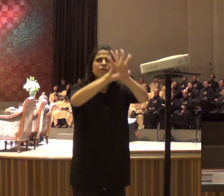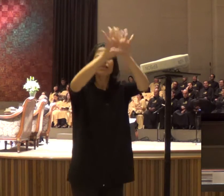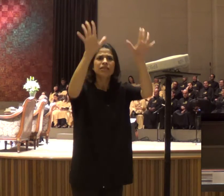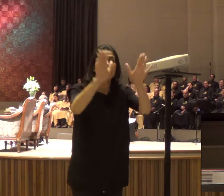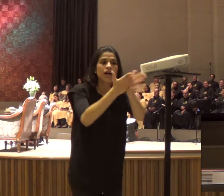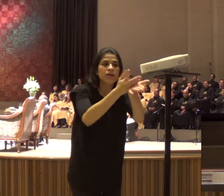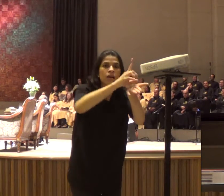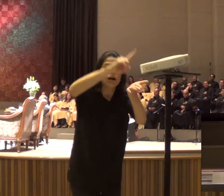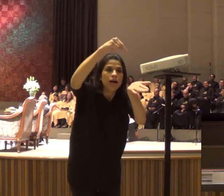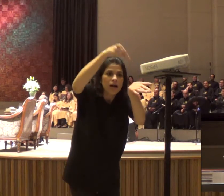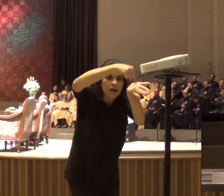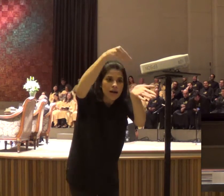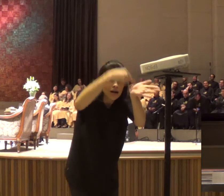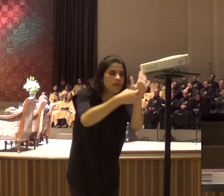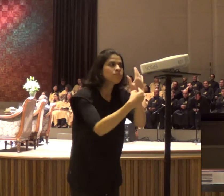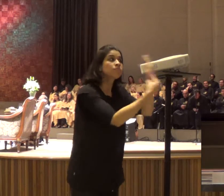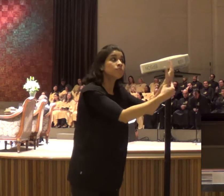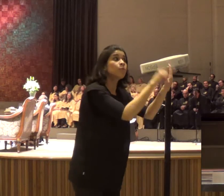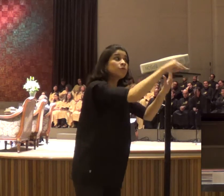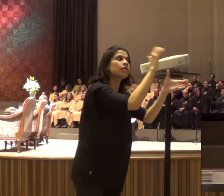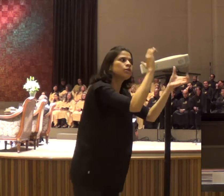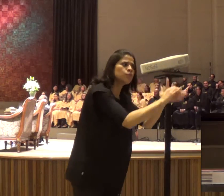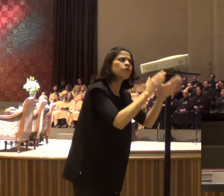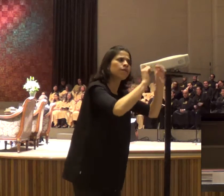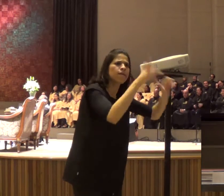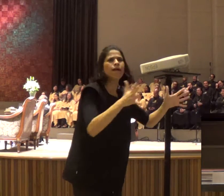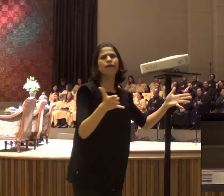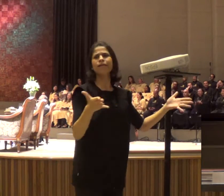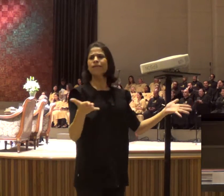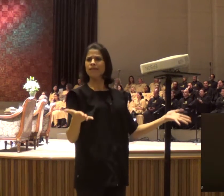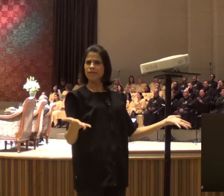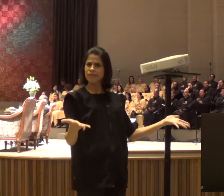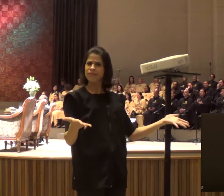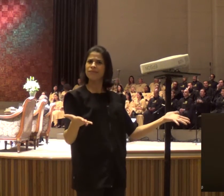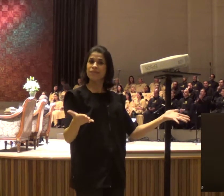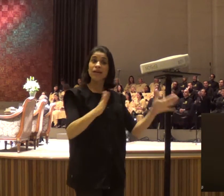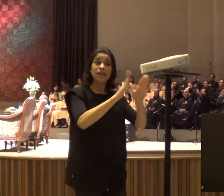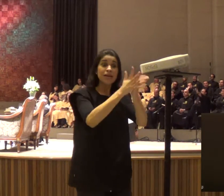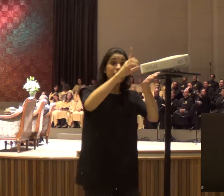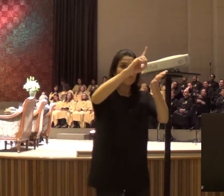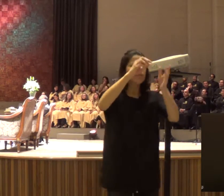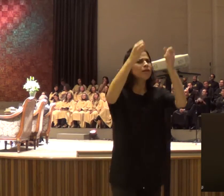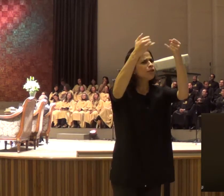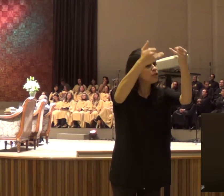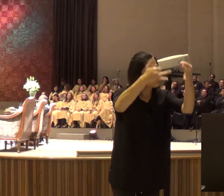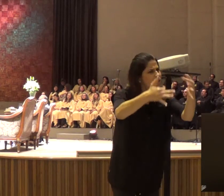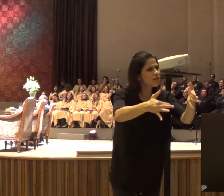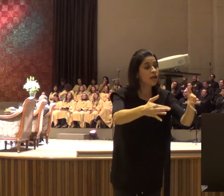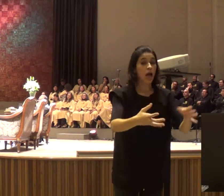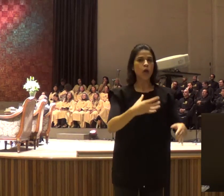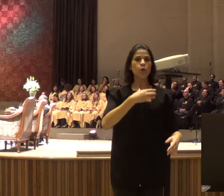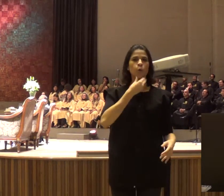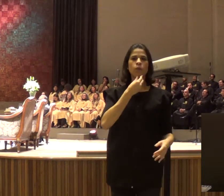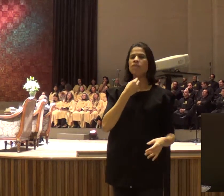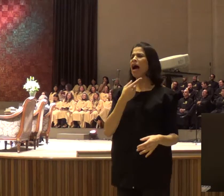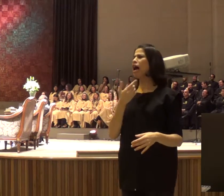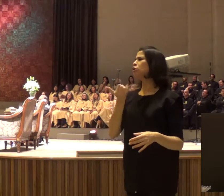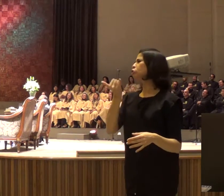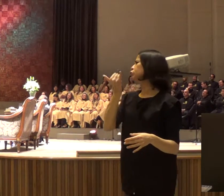nas escrituras, a palavra de Deus diz isso, isso, mas eu não senti, Deus falar comigo ainda,